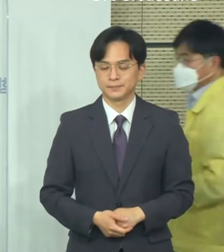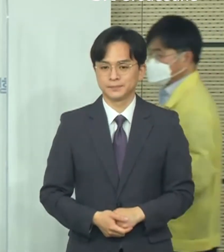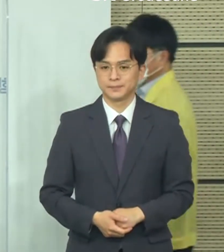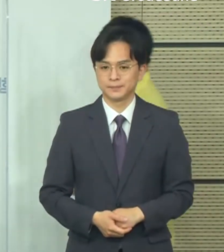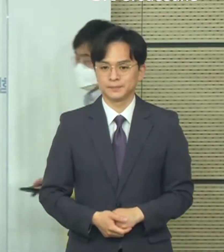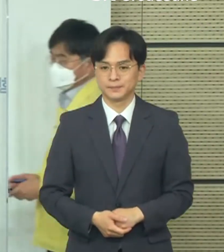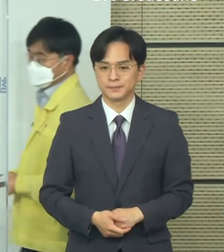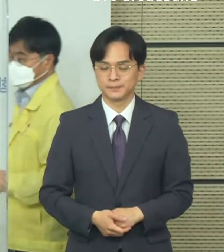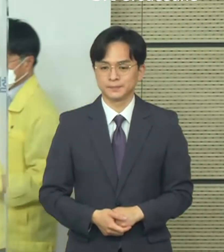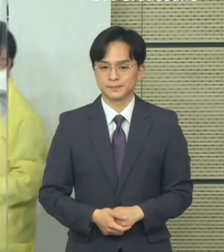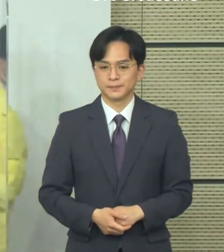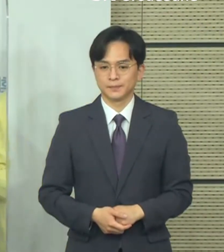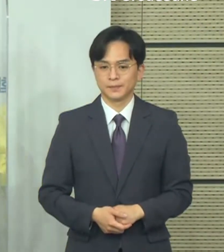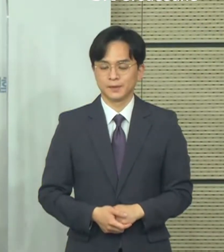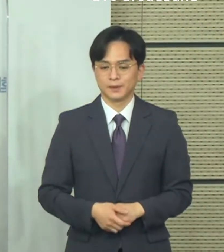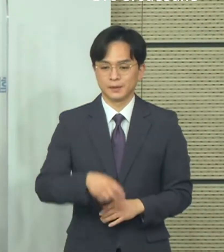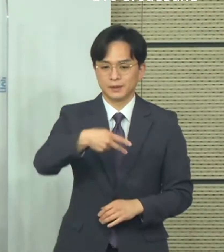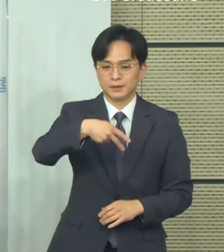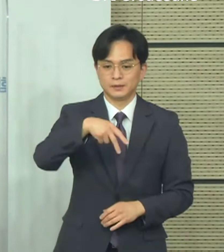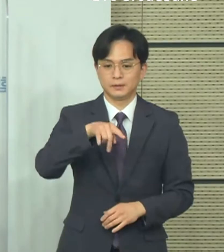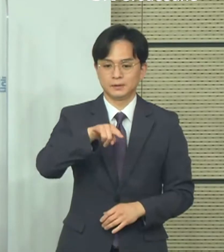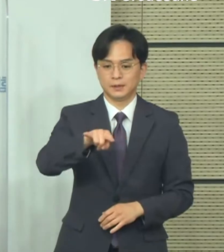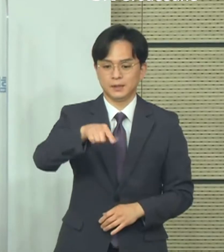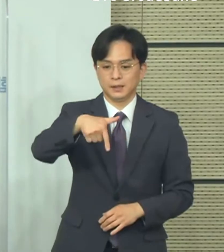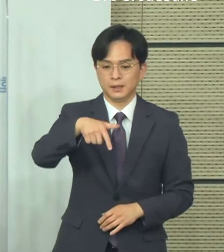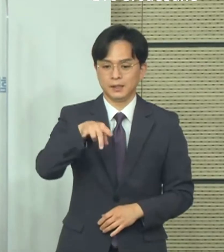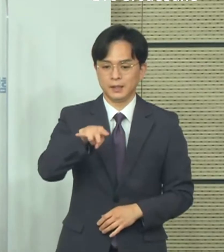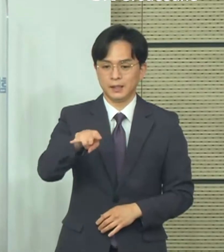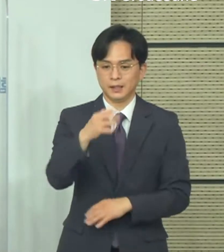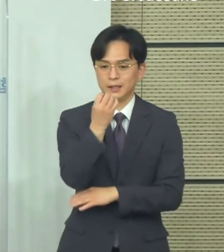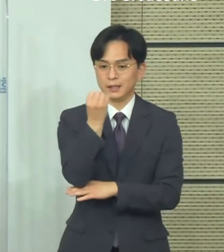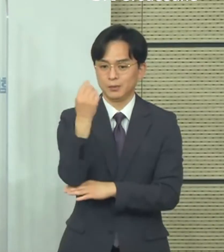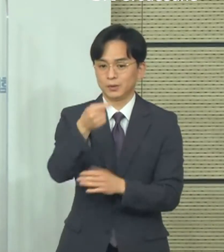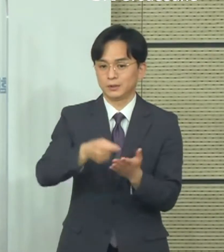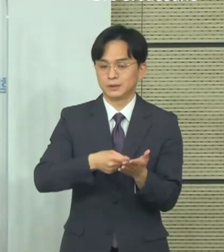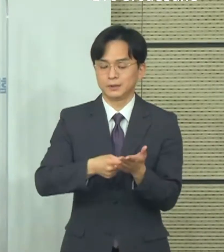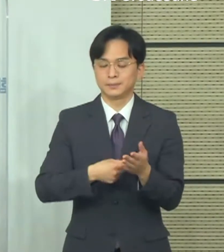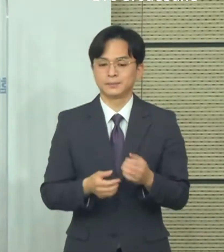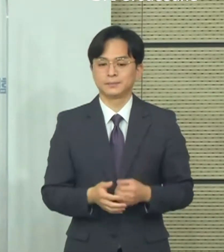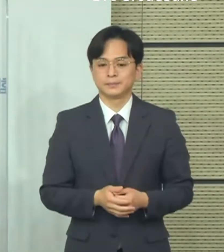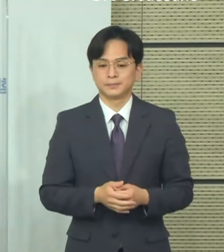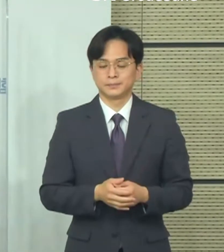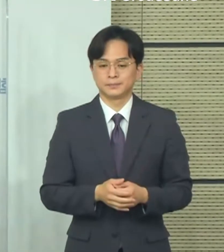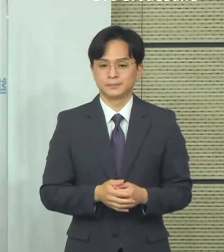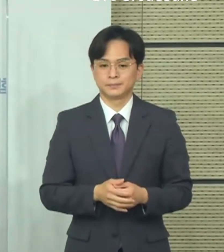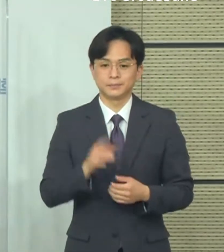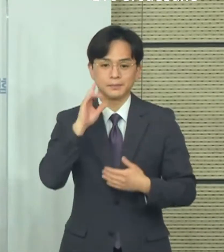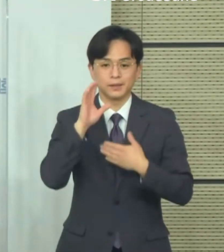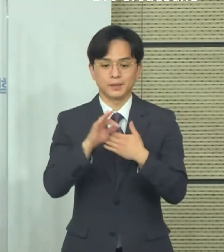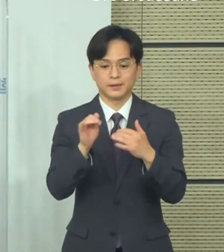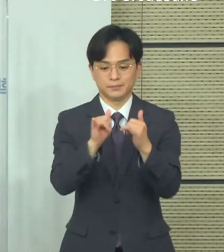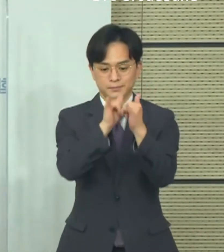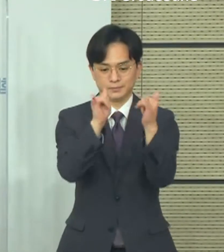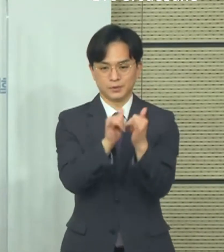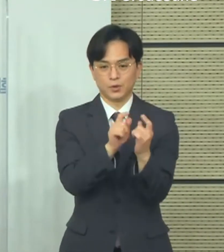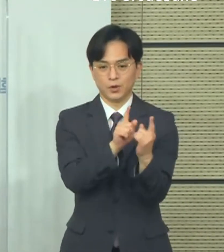네. 세계일보 이진경 기자님 질의입니다. 거리 두기 개편안이 수도권에 적용됐을 때도